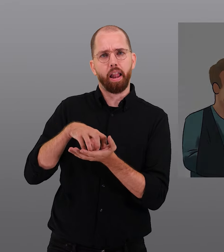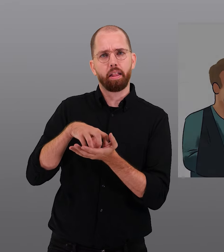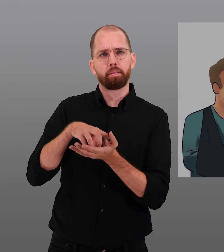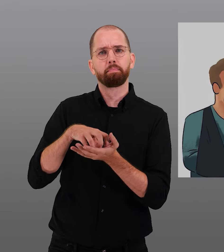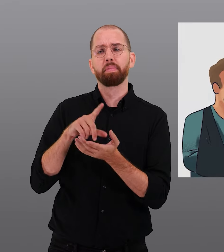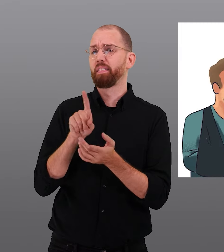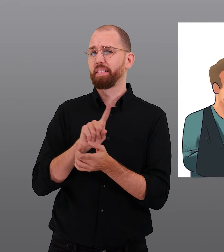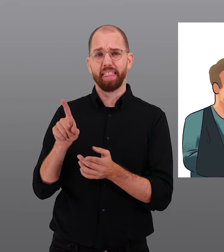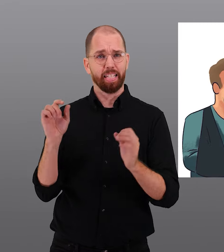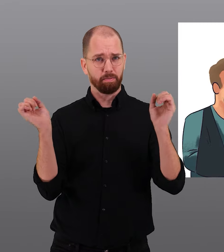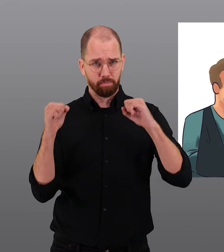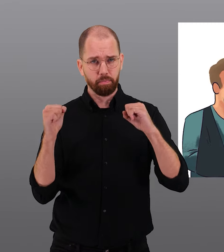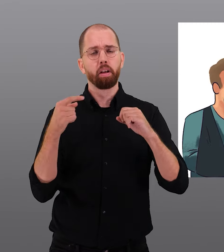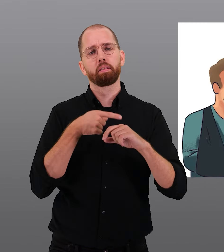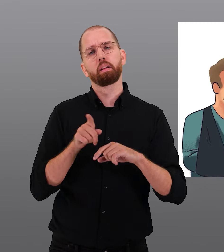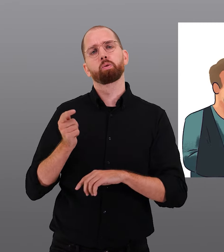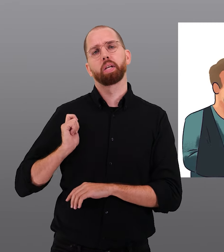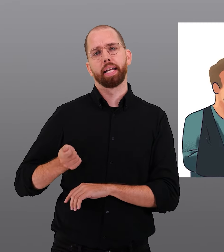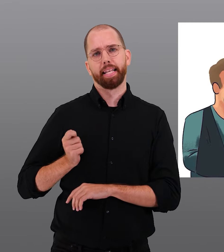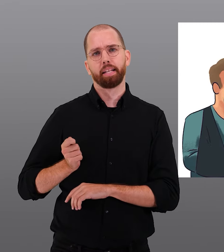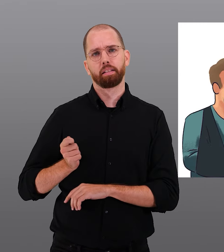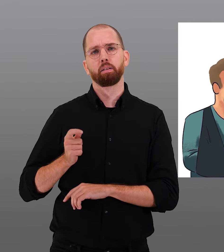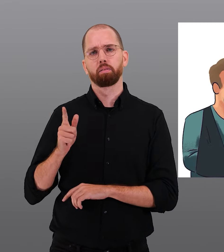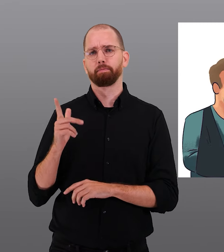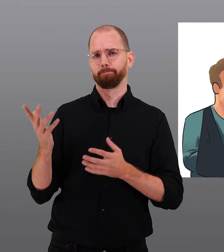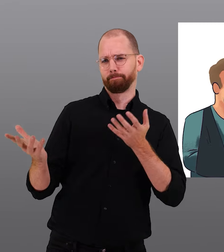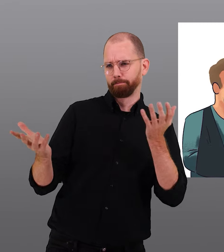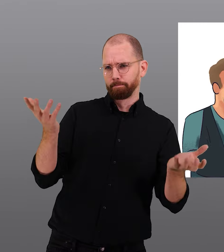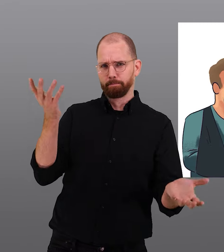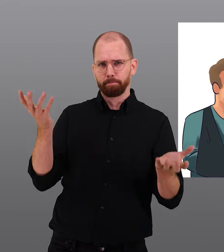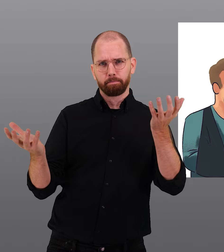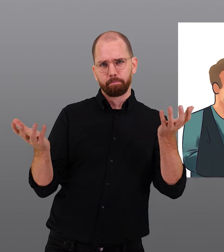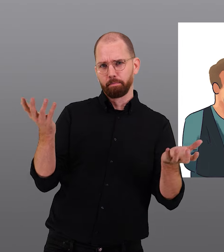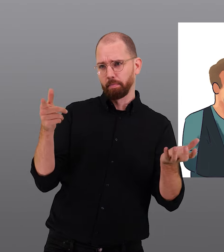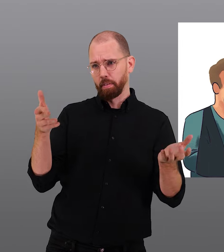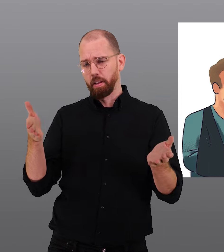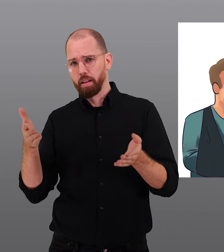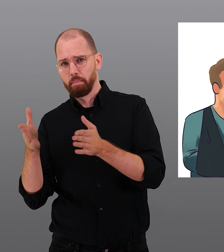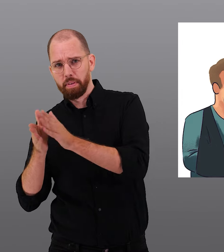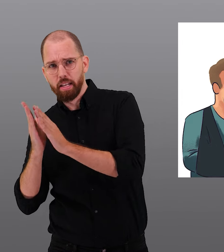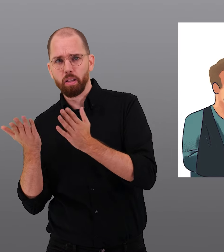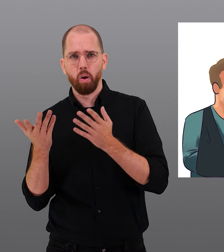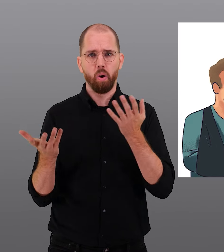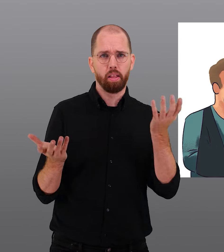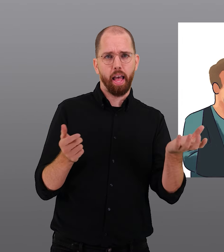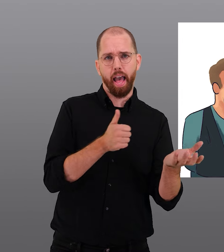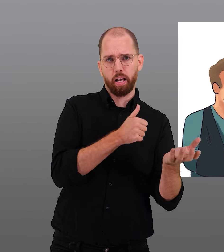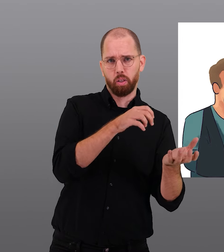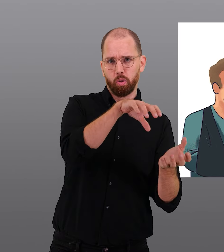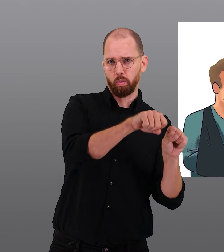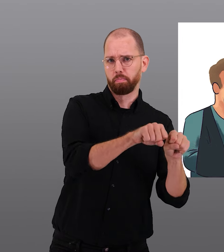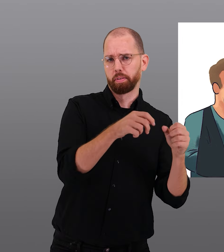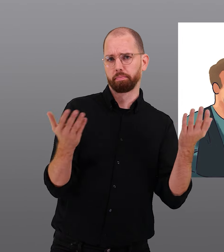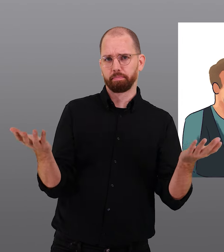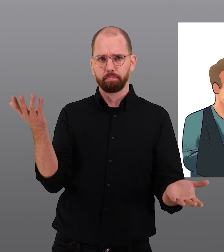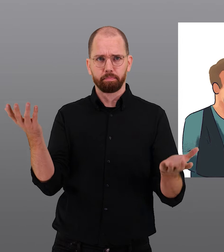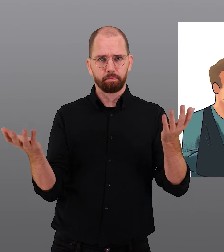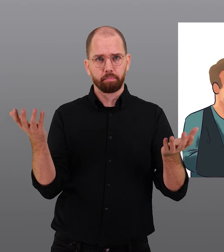eine Schlichtungsstelle und in zweiter Instanz ein Gericht zwischen den Anliegen der Mietenden und den Interessen der Eigentümer